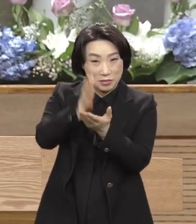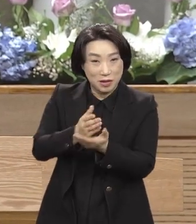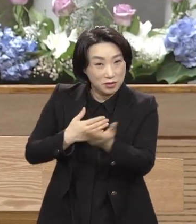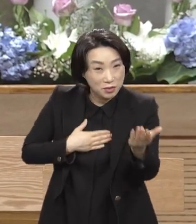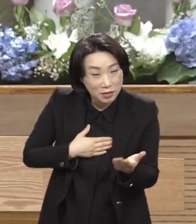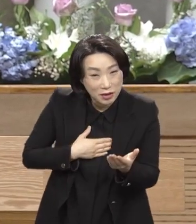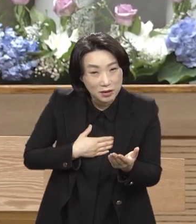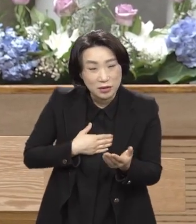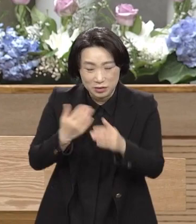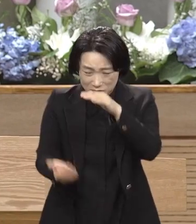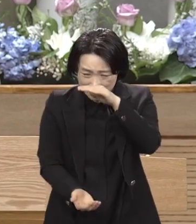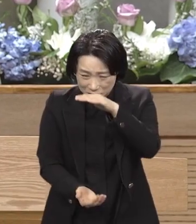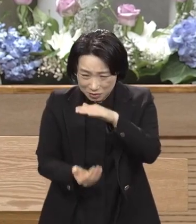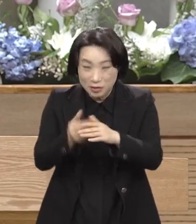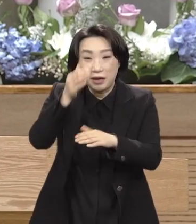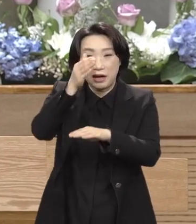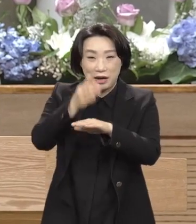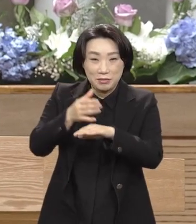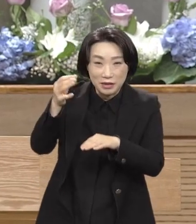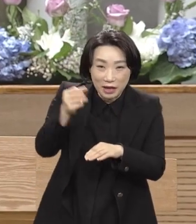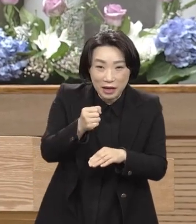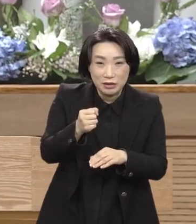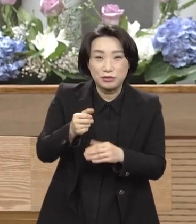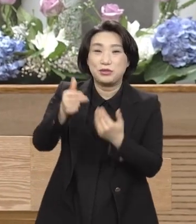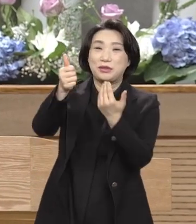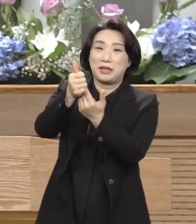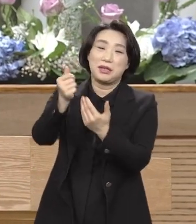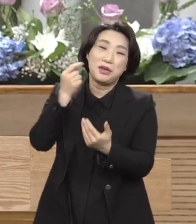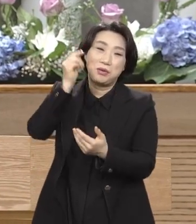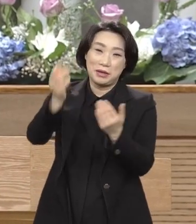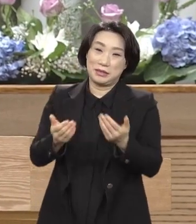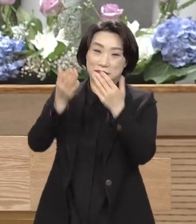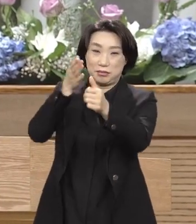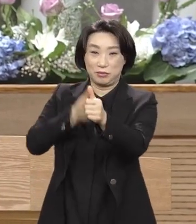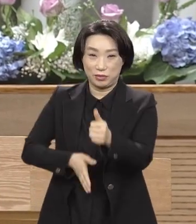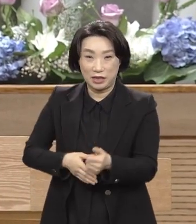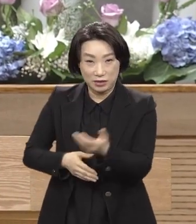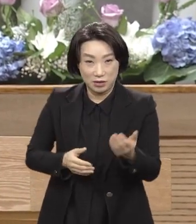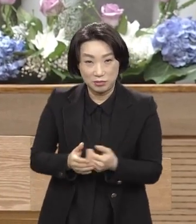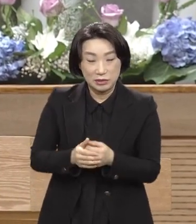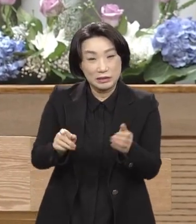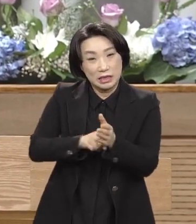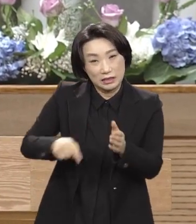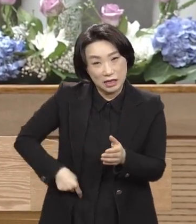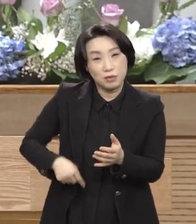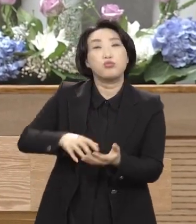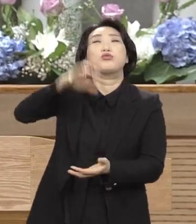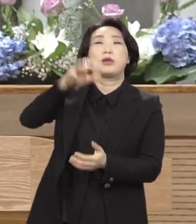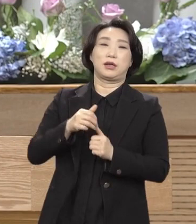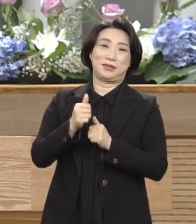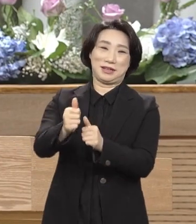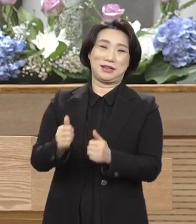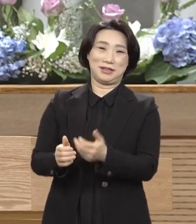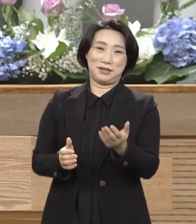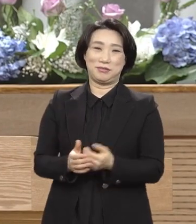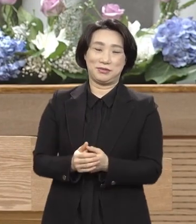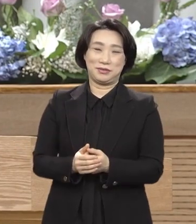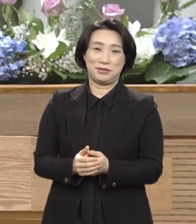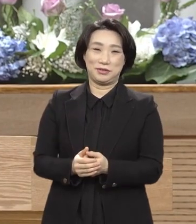최고의 감사로 즉게 영광 돌리되 신앙양심의 분량에 따라 주님은 은혜의